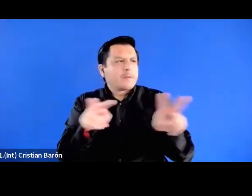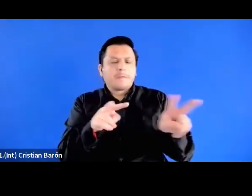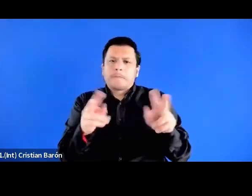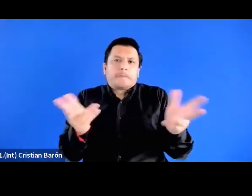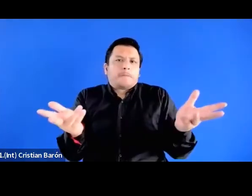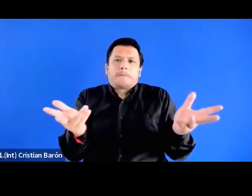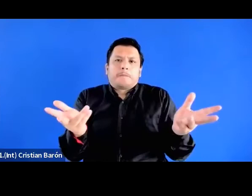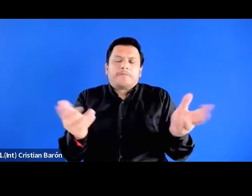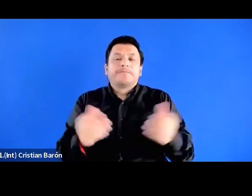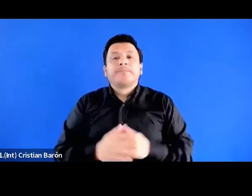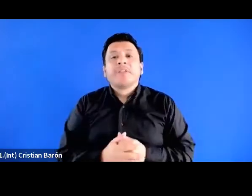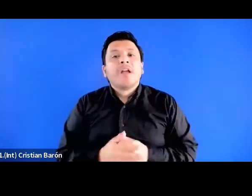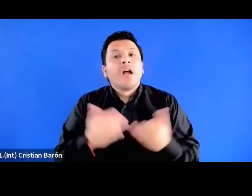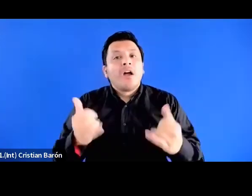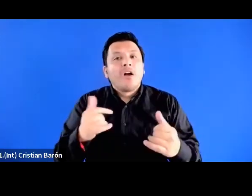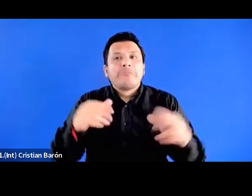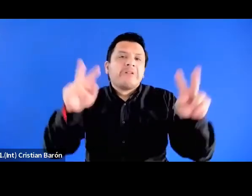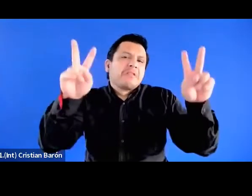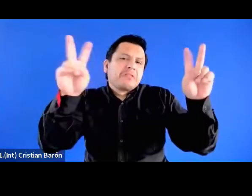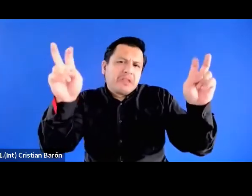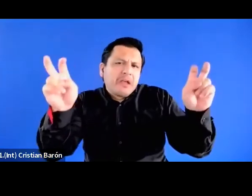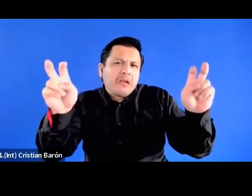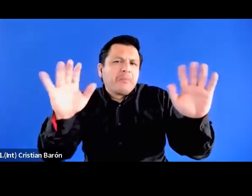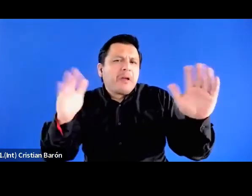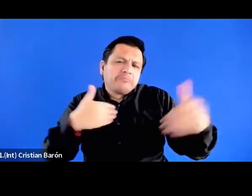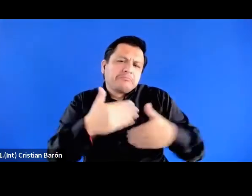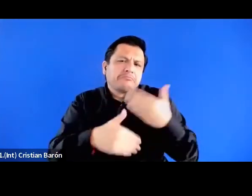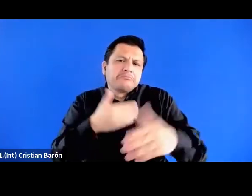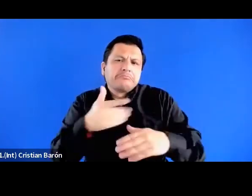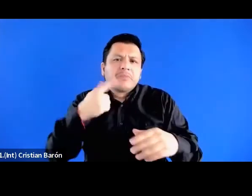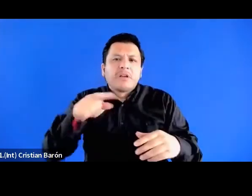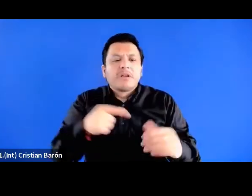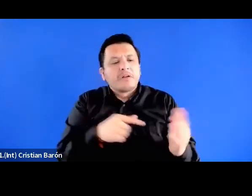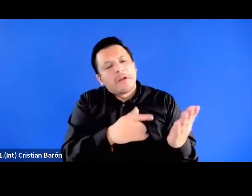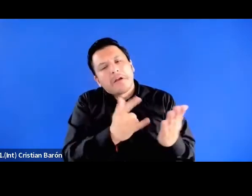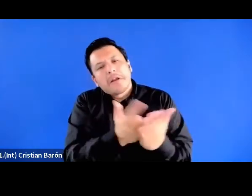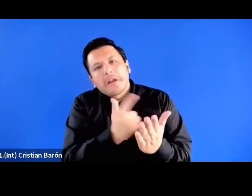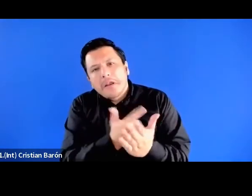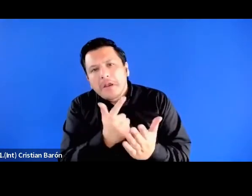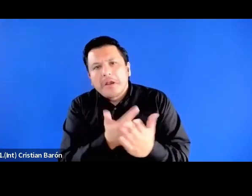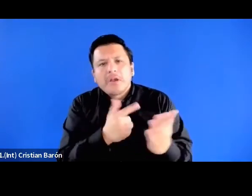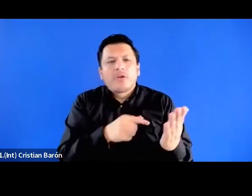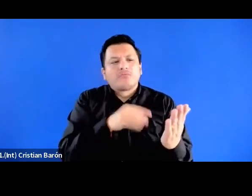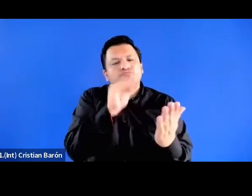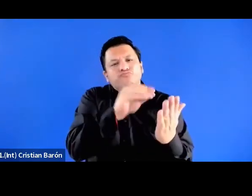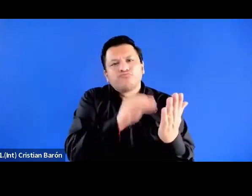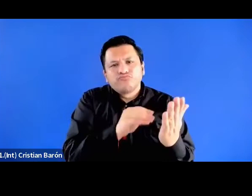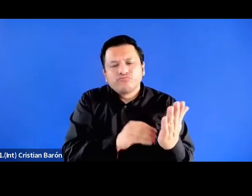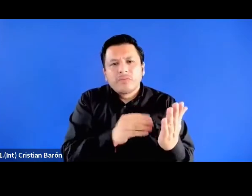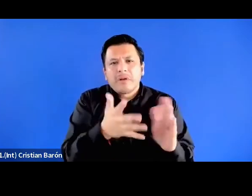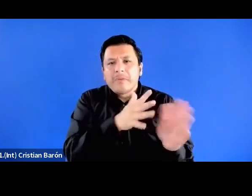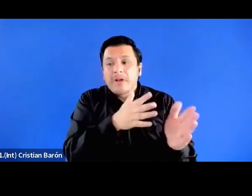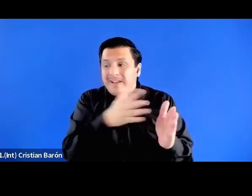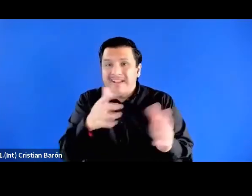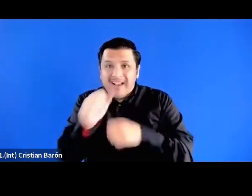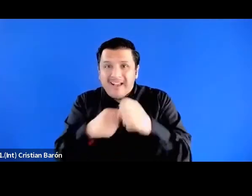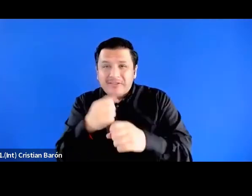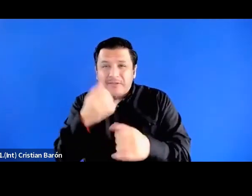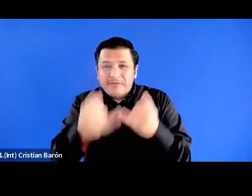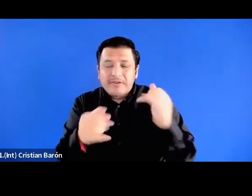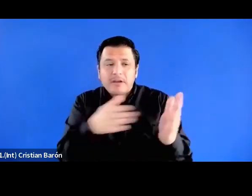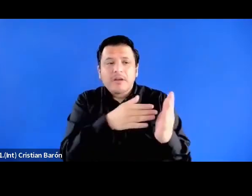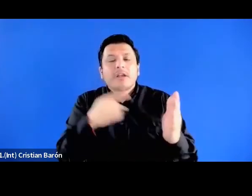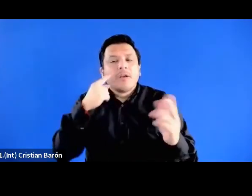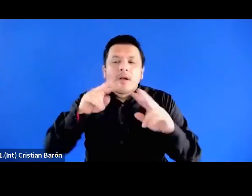El tema había sido tocado indirectamente en trabajos que desde finales de esa década habían investigado sobre población negra